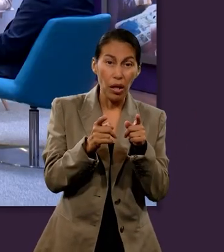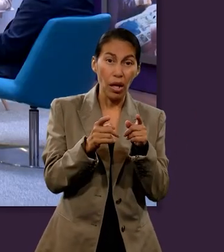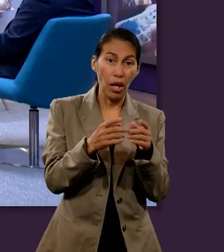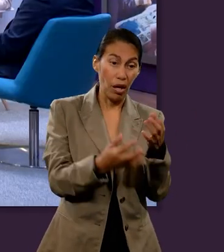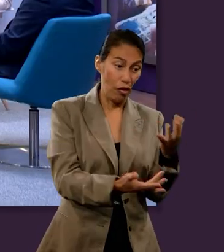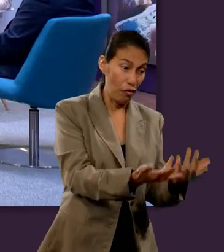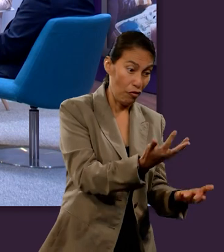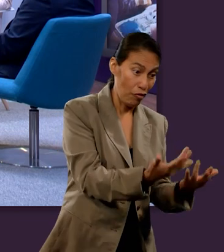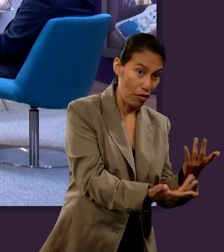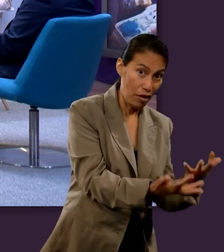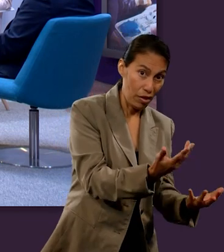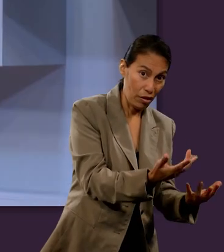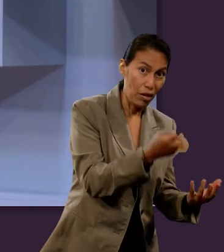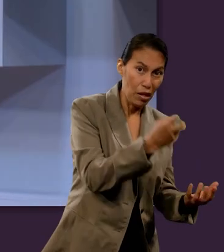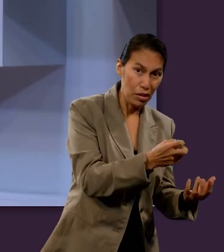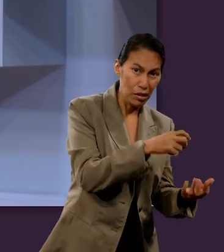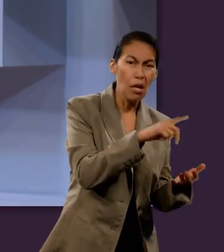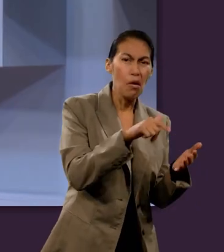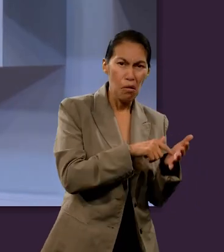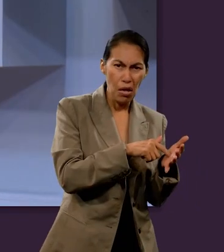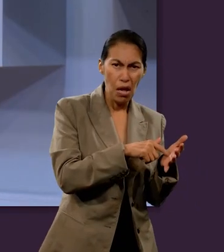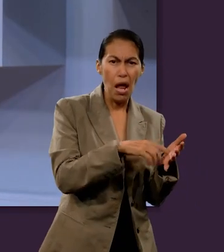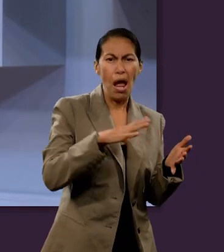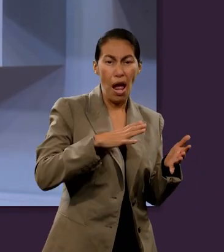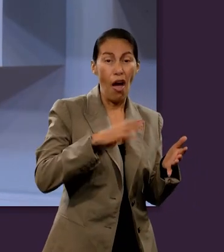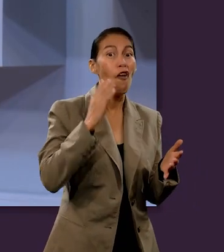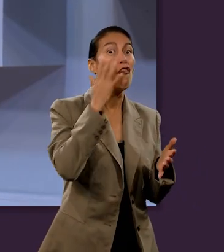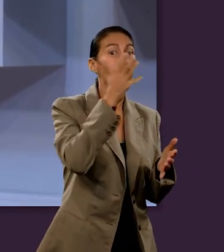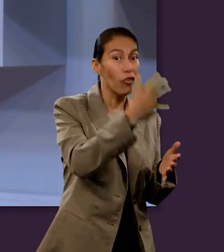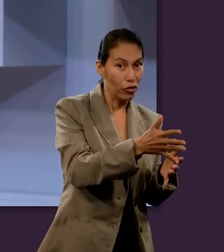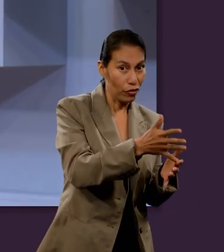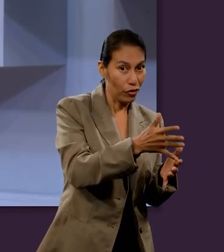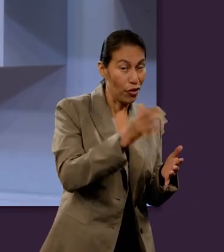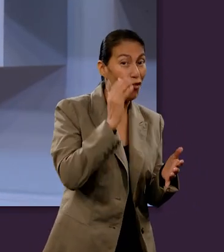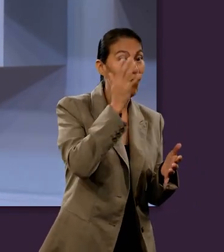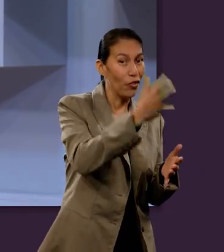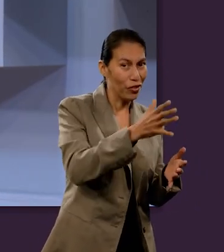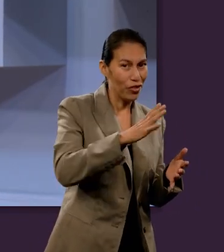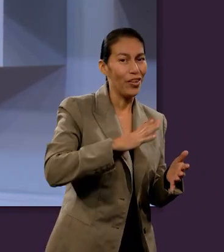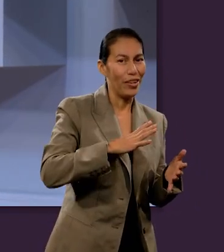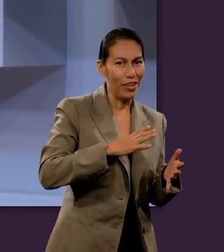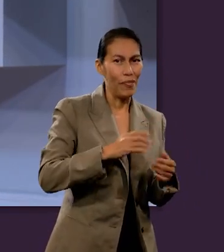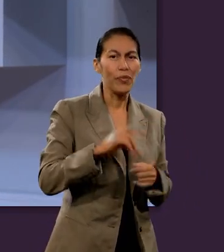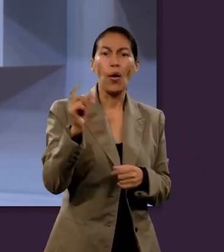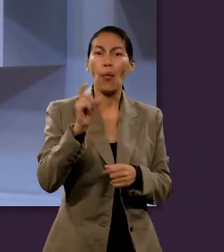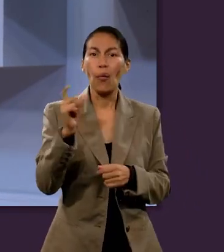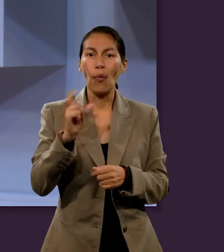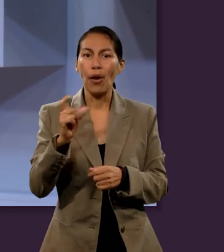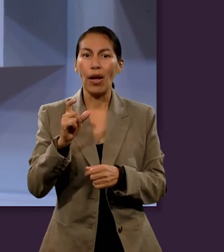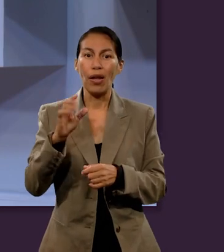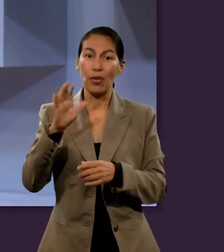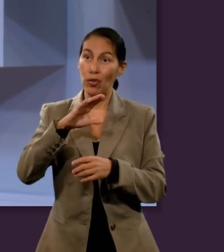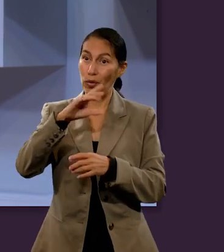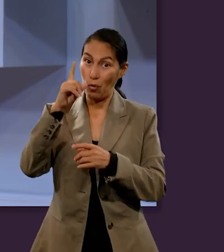Entonces creo que podemos concluir en que el infierno es un lugar que existirá en el futuro